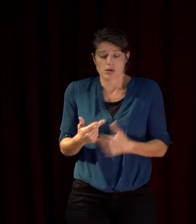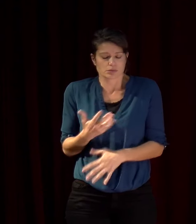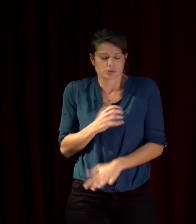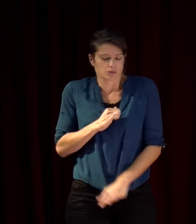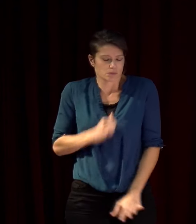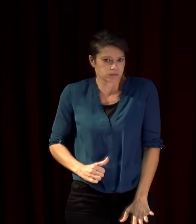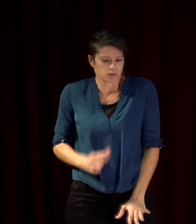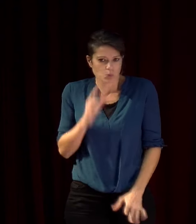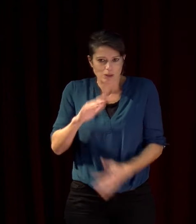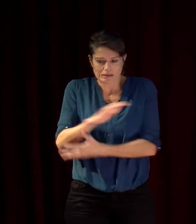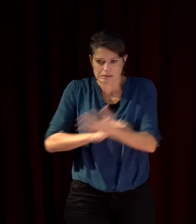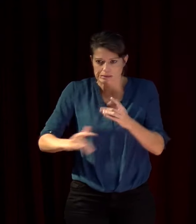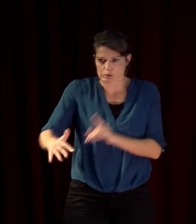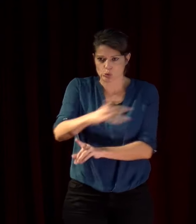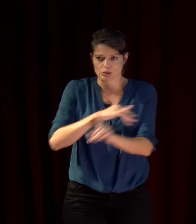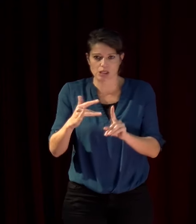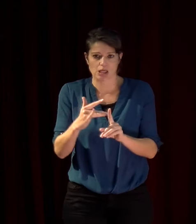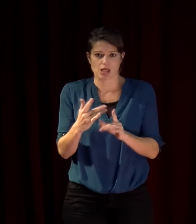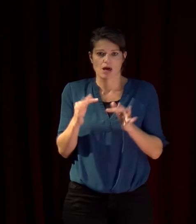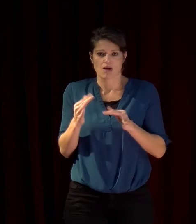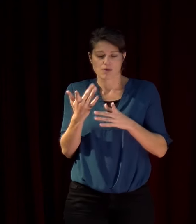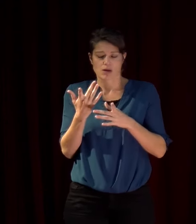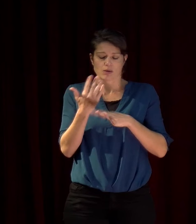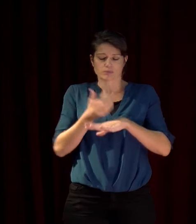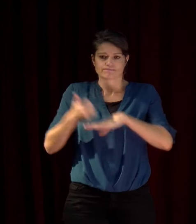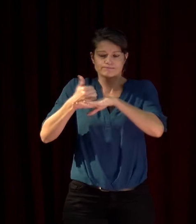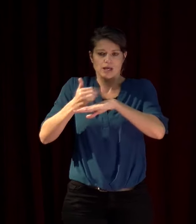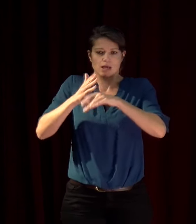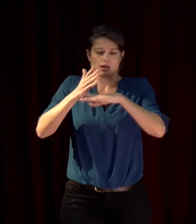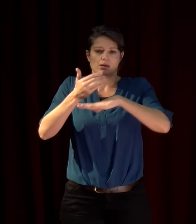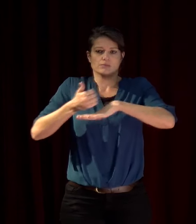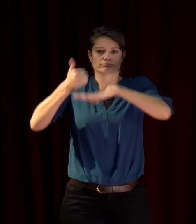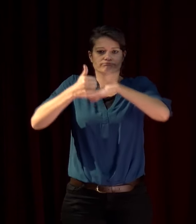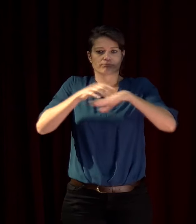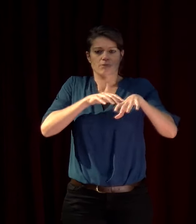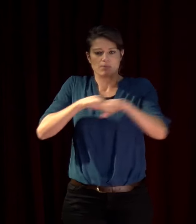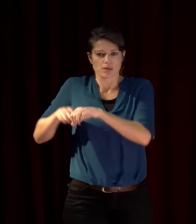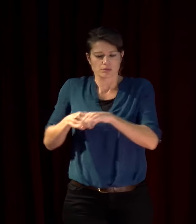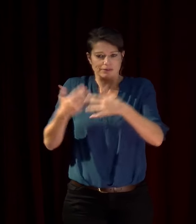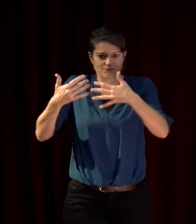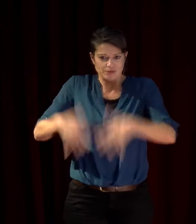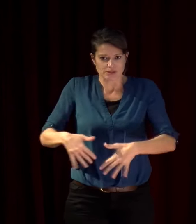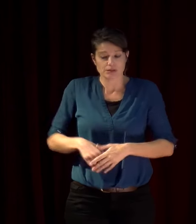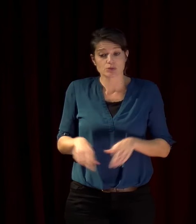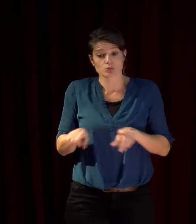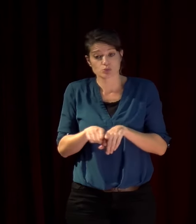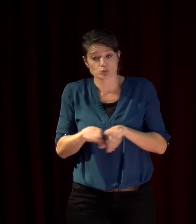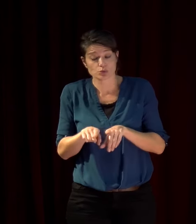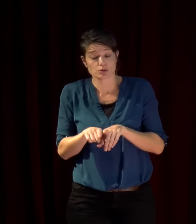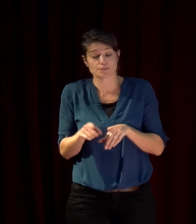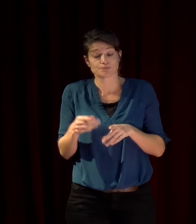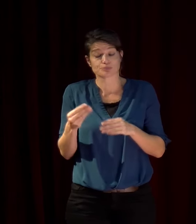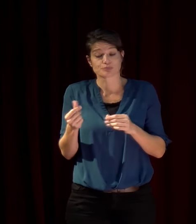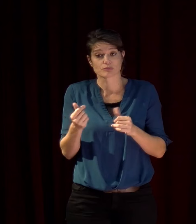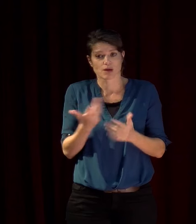c'est la fin des impérialismes donc c'est la fin du travailleur qu paye à vil prix et c'est la fin des